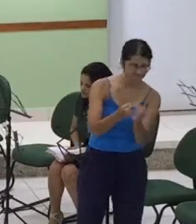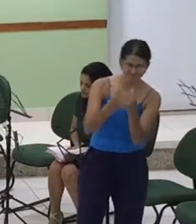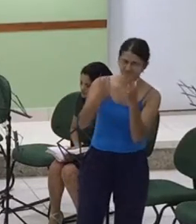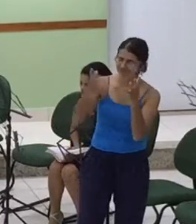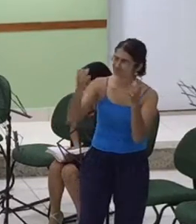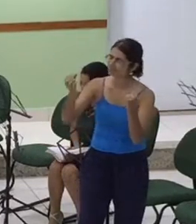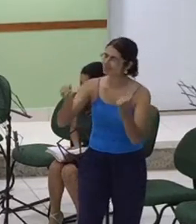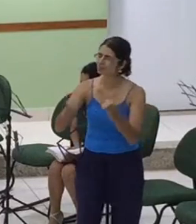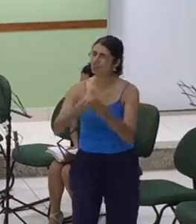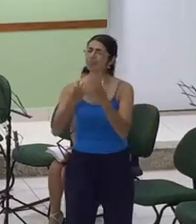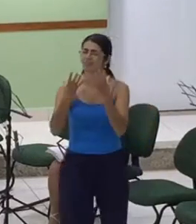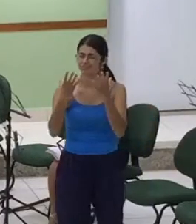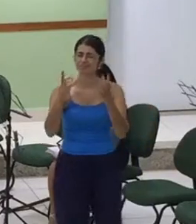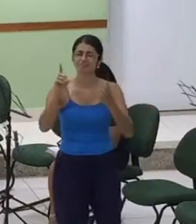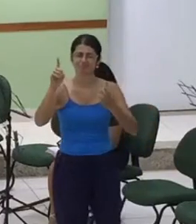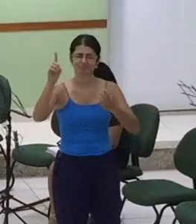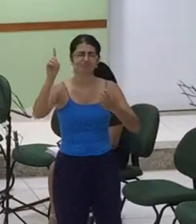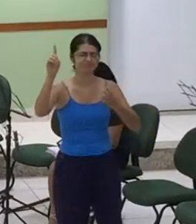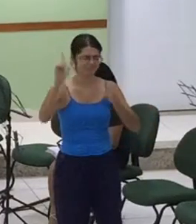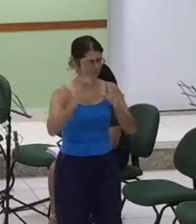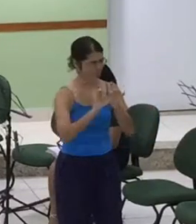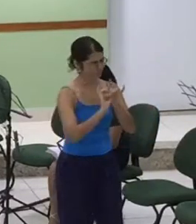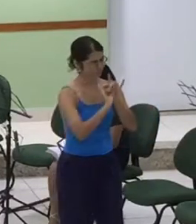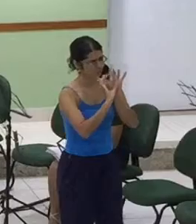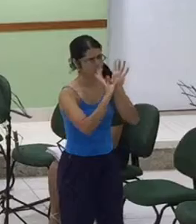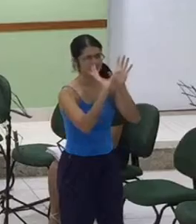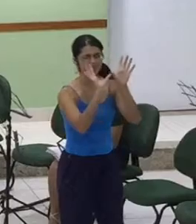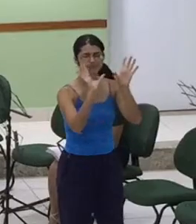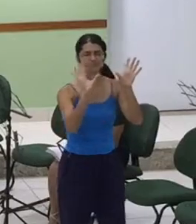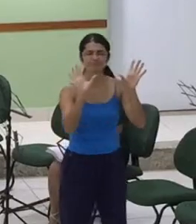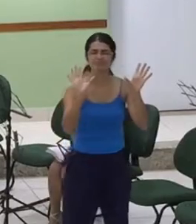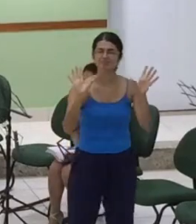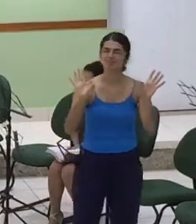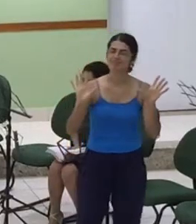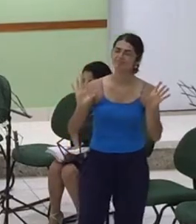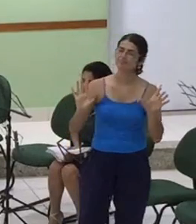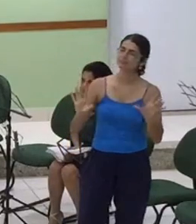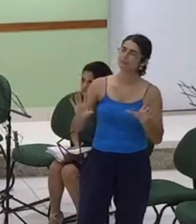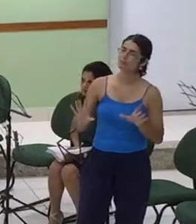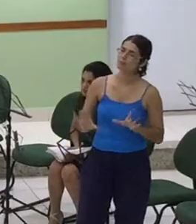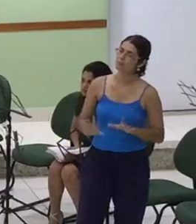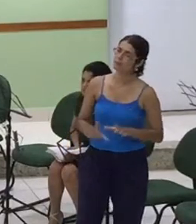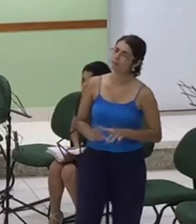me grandes, que o grande Deus